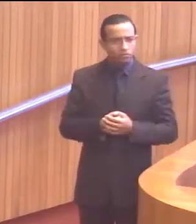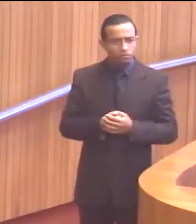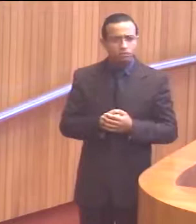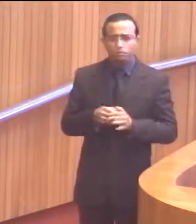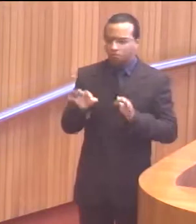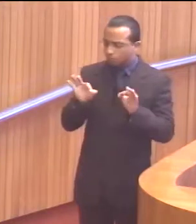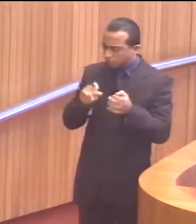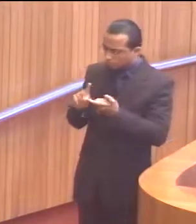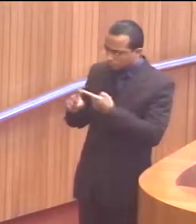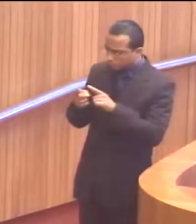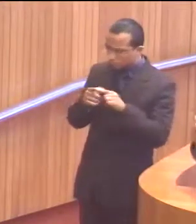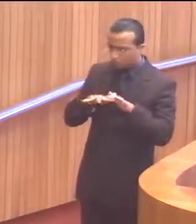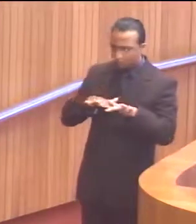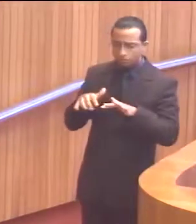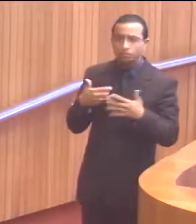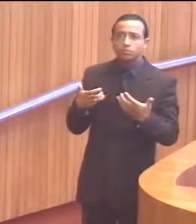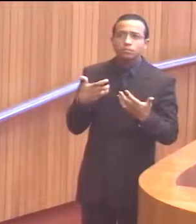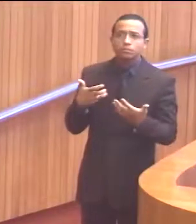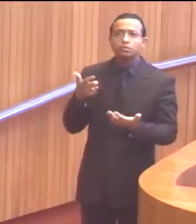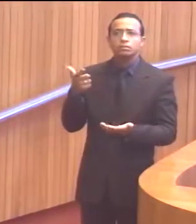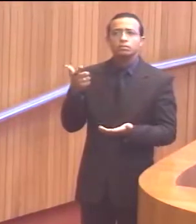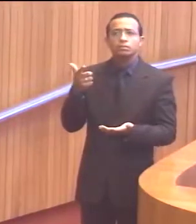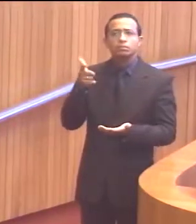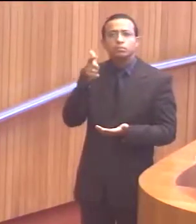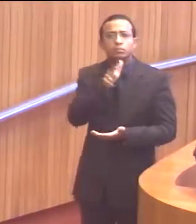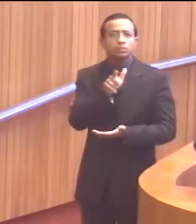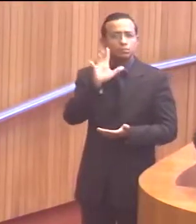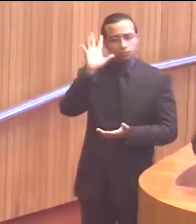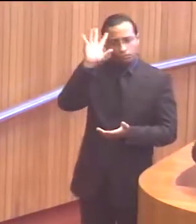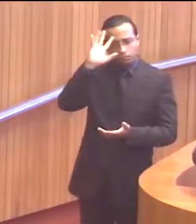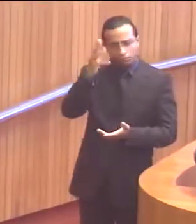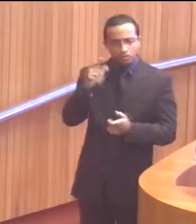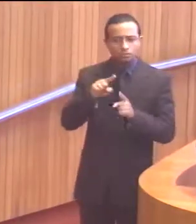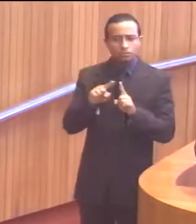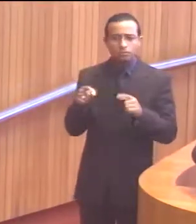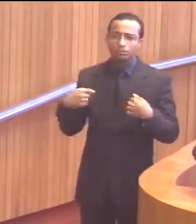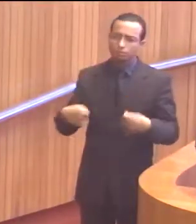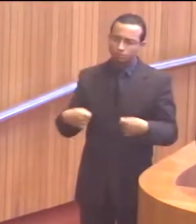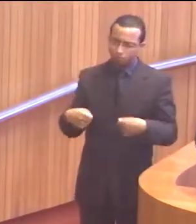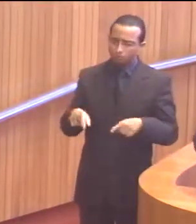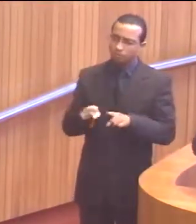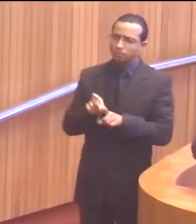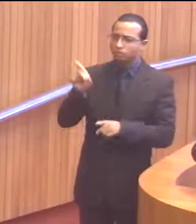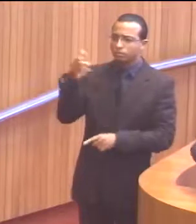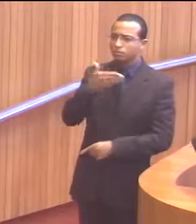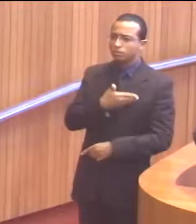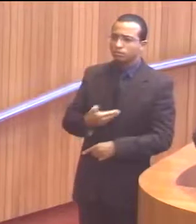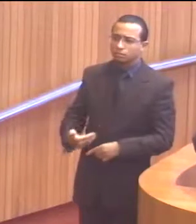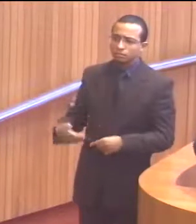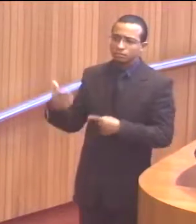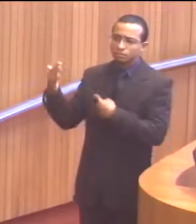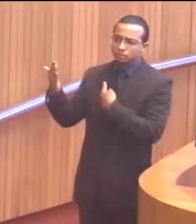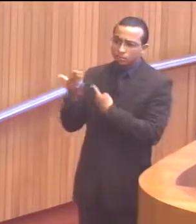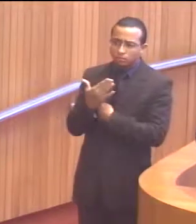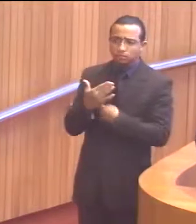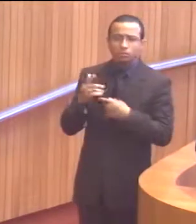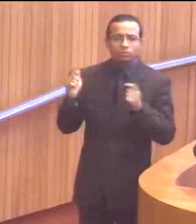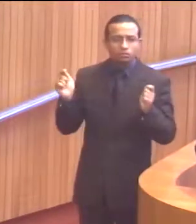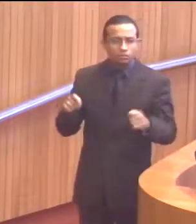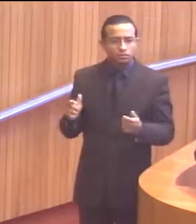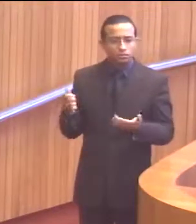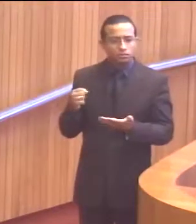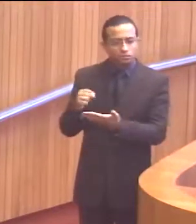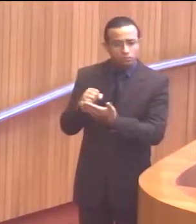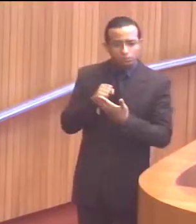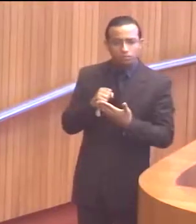eles estão se mobilizando, eles querem encontrar uma saída, mas é preciso que o governo ofereça instrumentos e condições